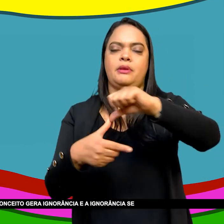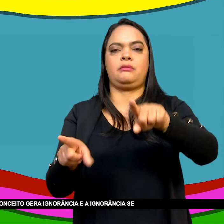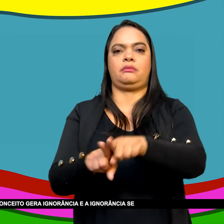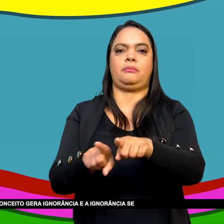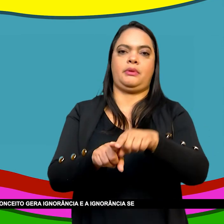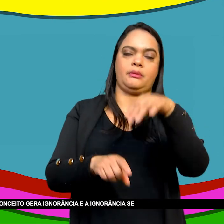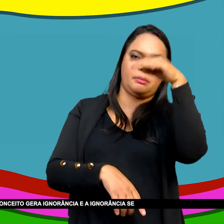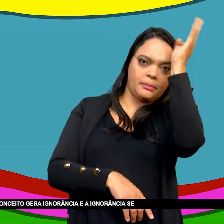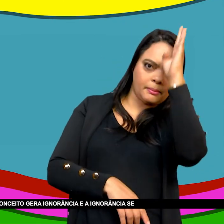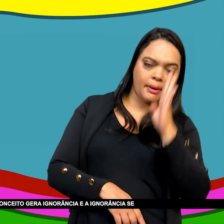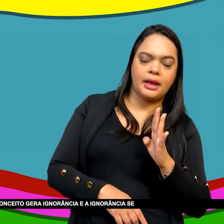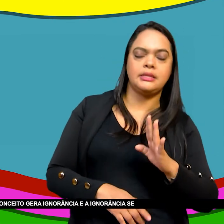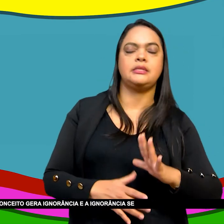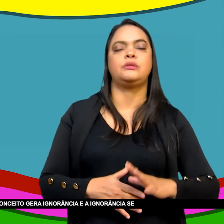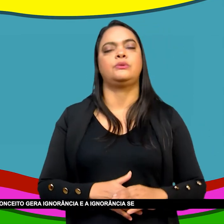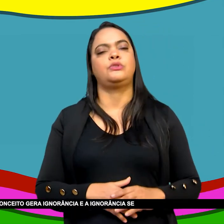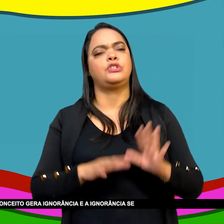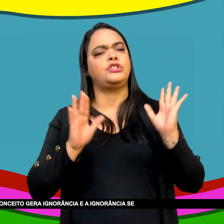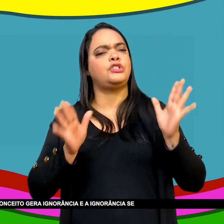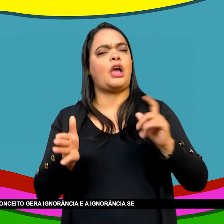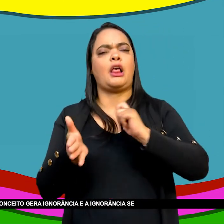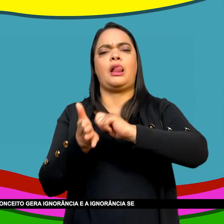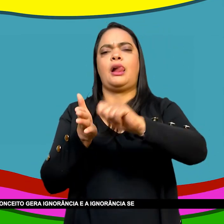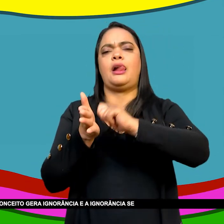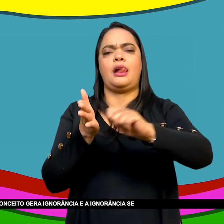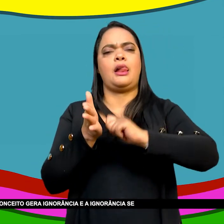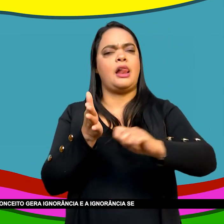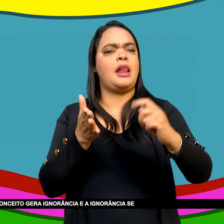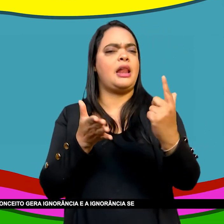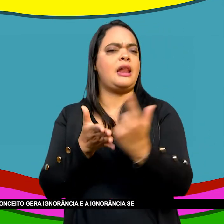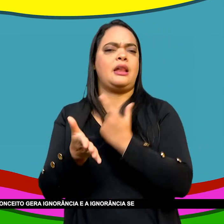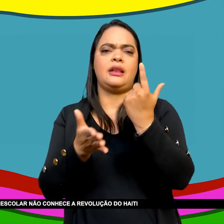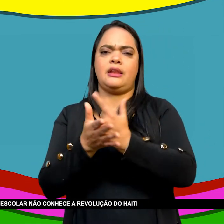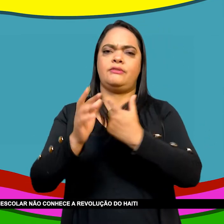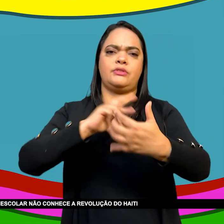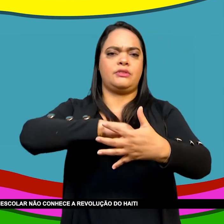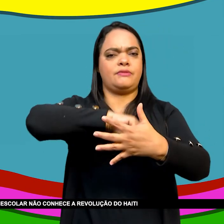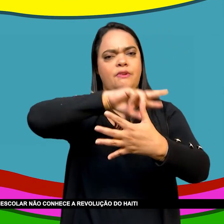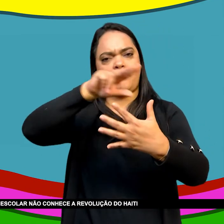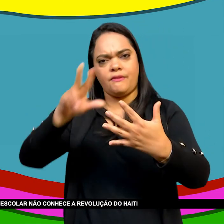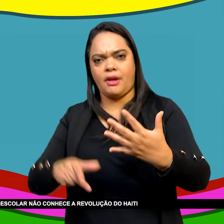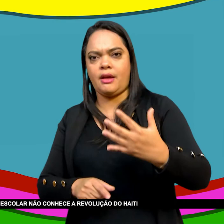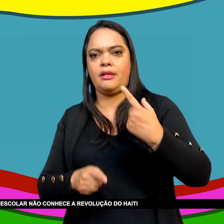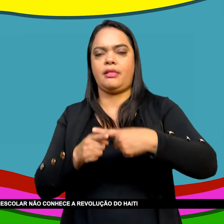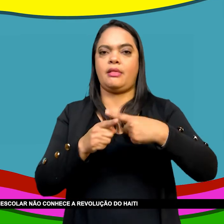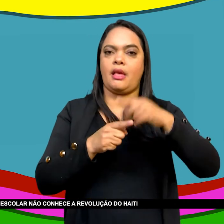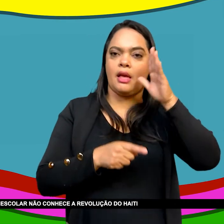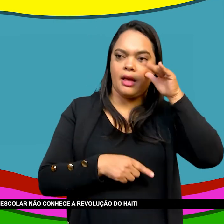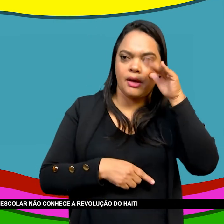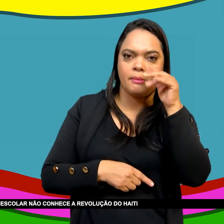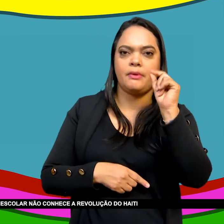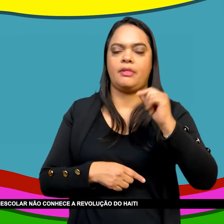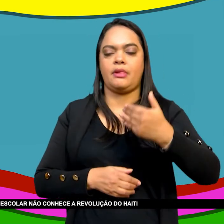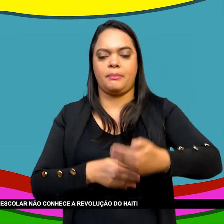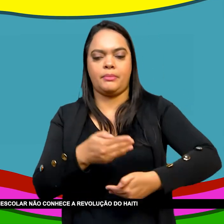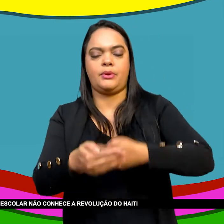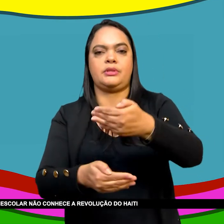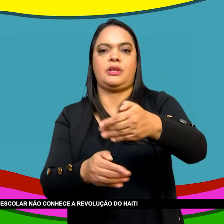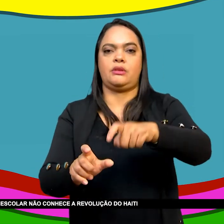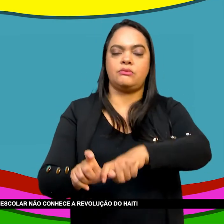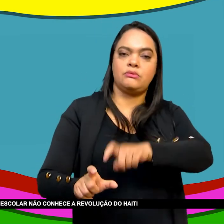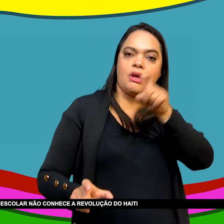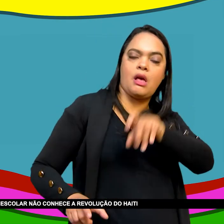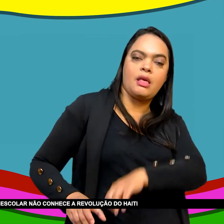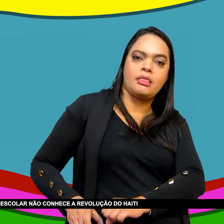Porque o preconceito Gera ignorância E a ignorância Se reproduz Então se muita gente Hoje No nosso